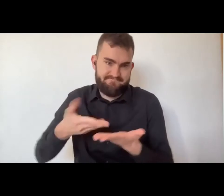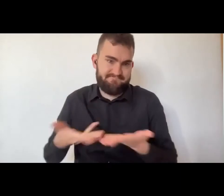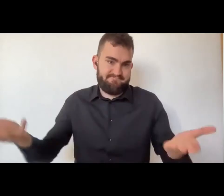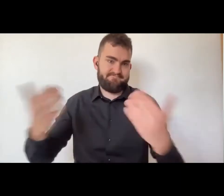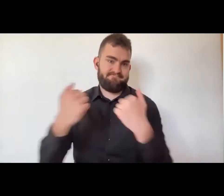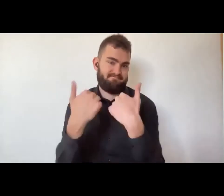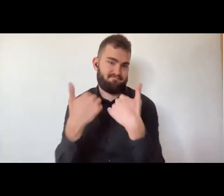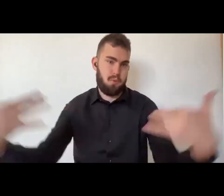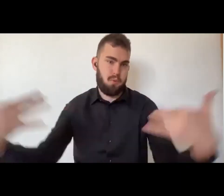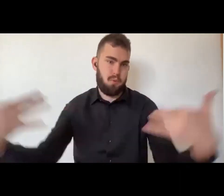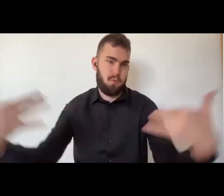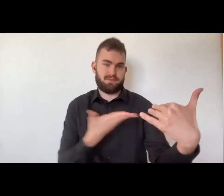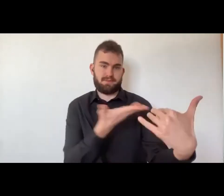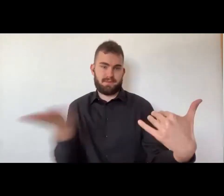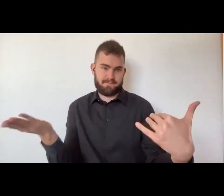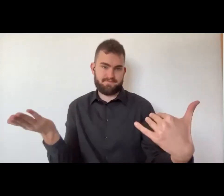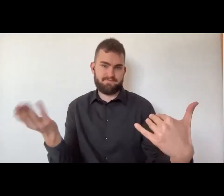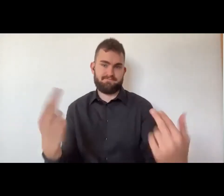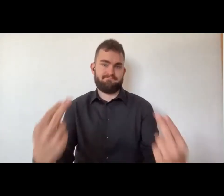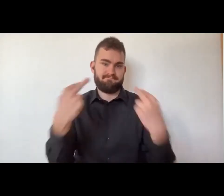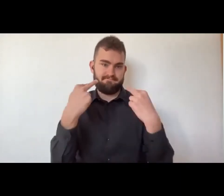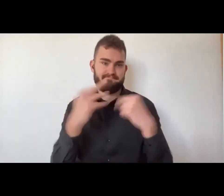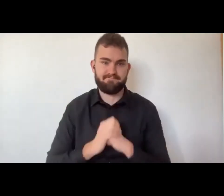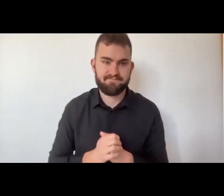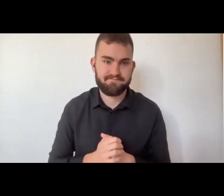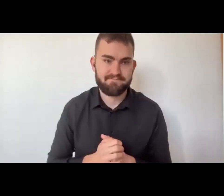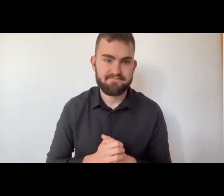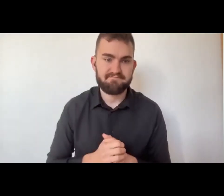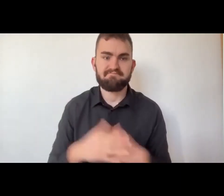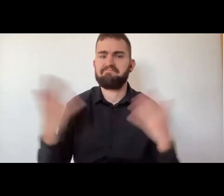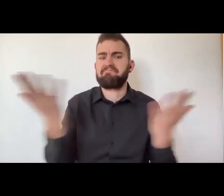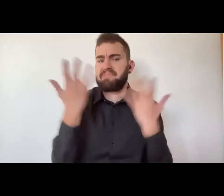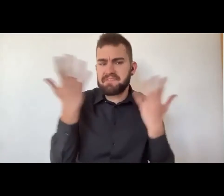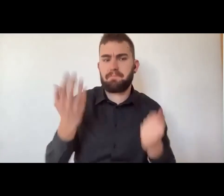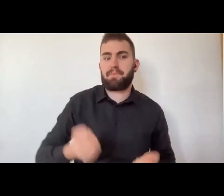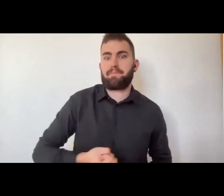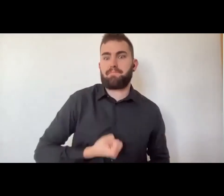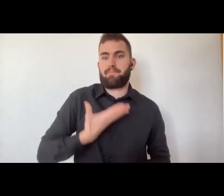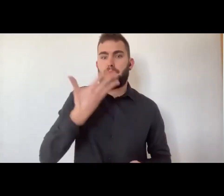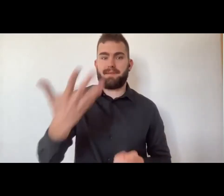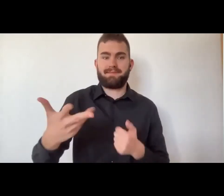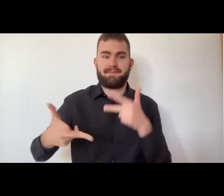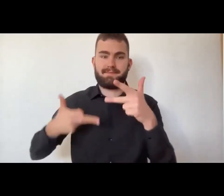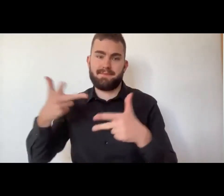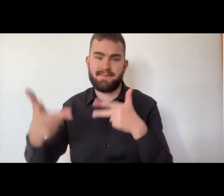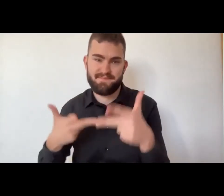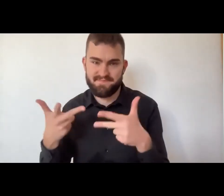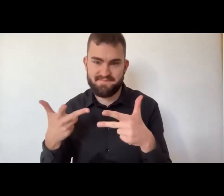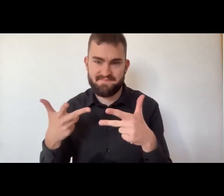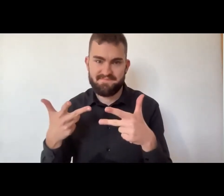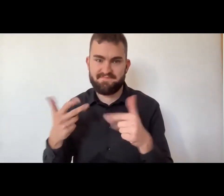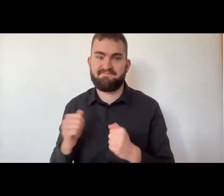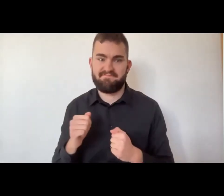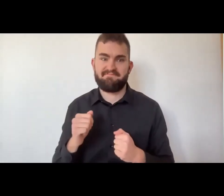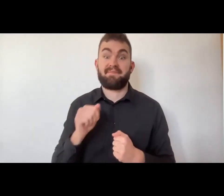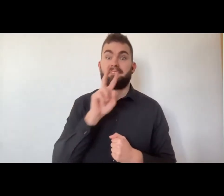è quella che si fa in presenza, davanti a un pubblico, che ci fa vedere nel momento in cui